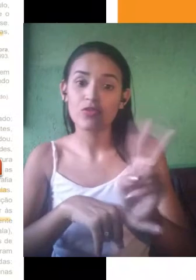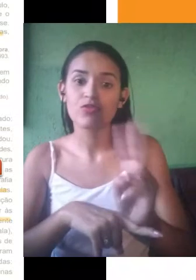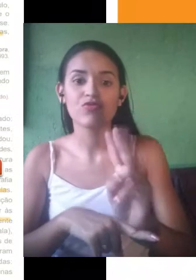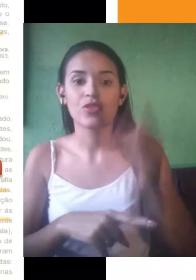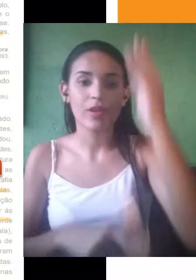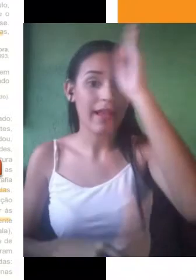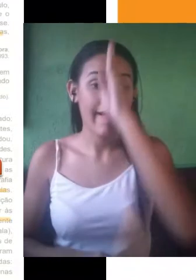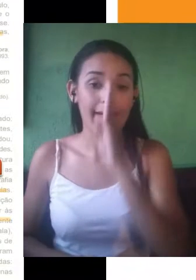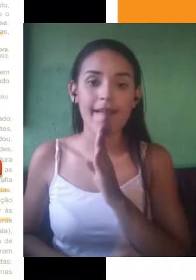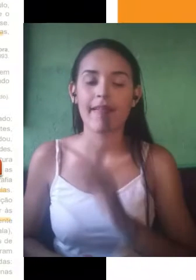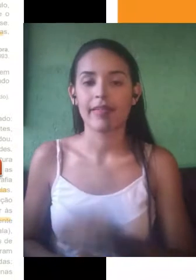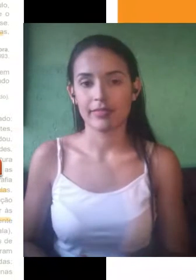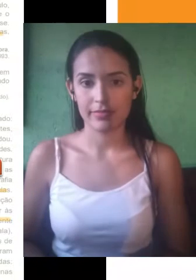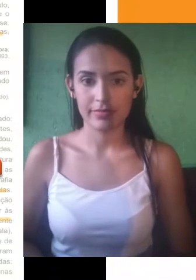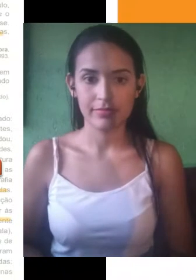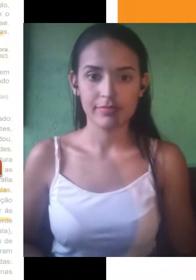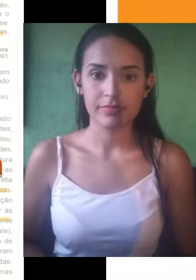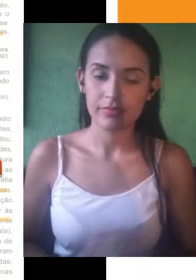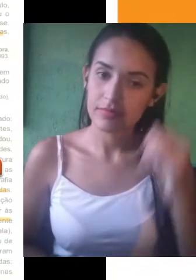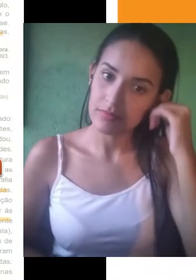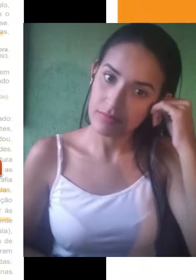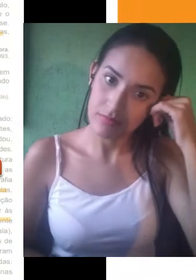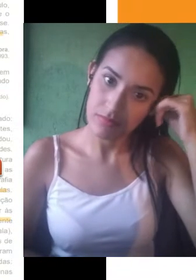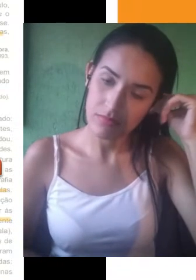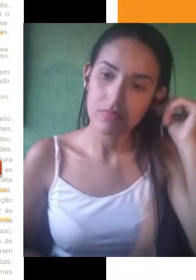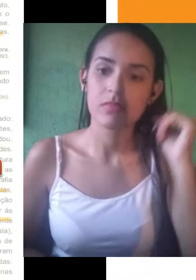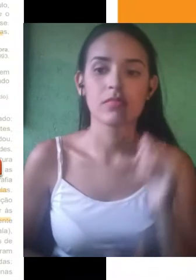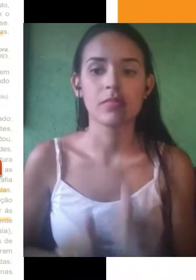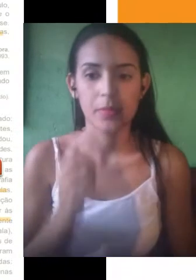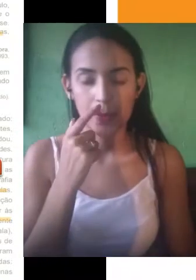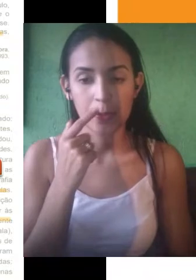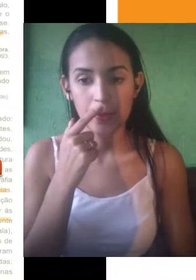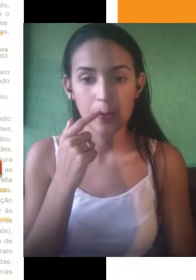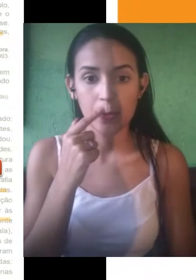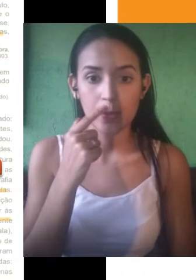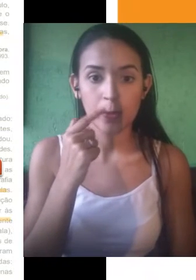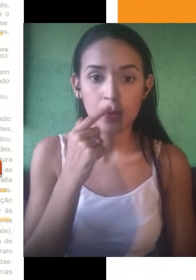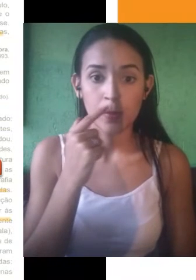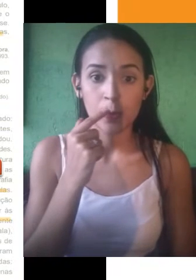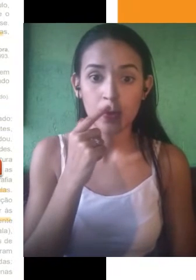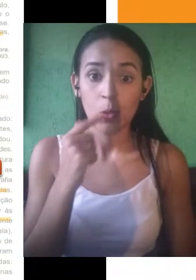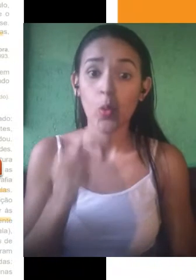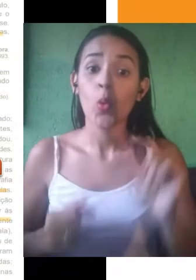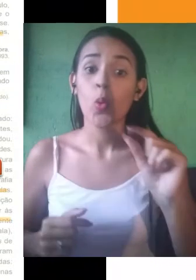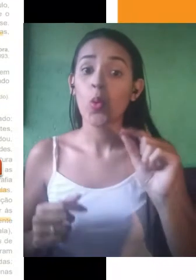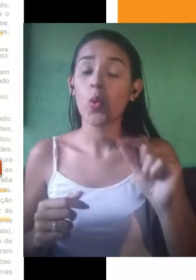clandestinamente. E como que essa revolução tecnológica tem impactado no cinema atual? Então, são